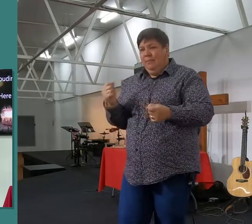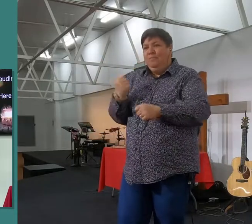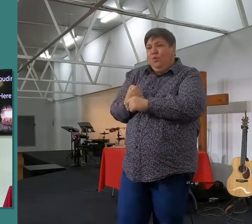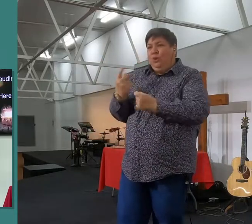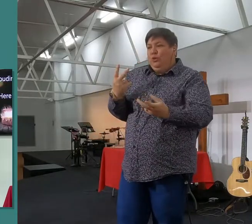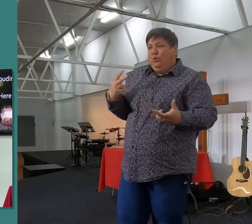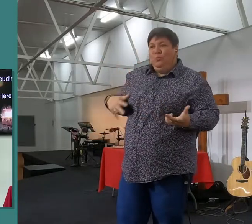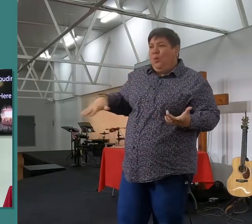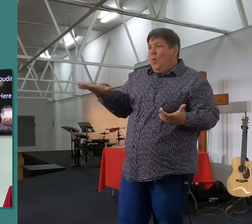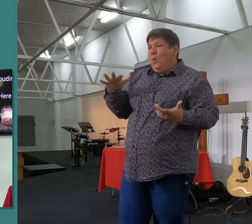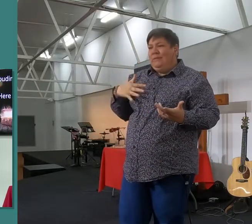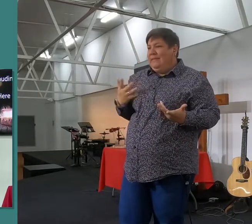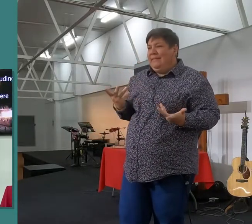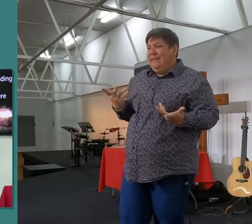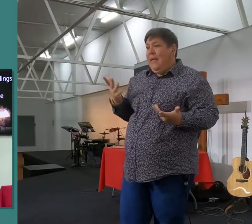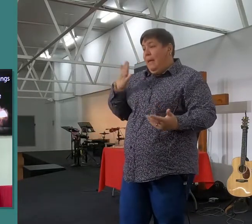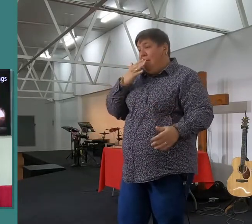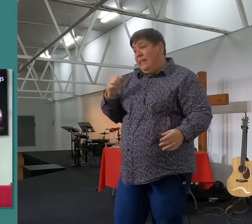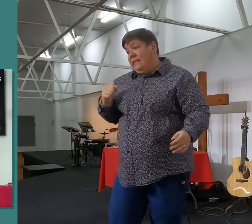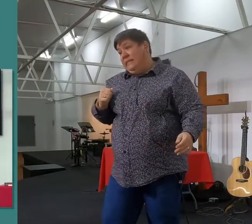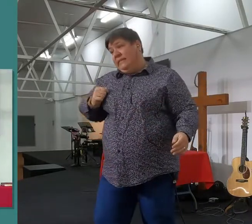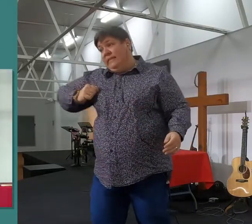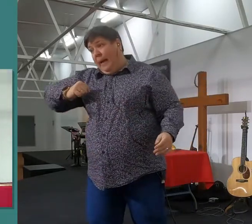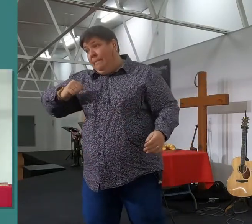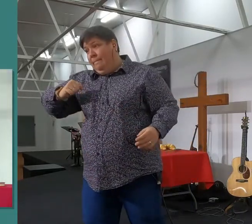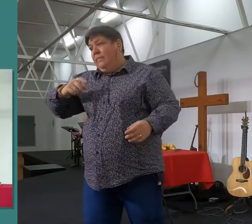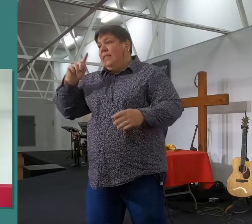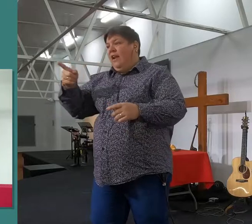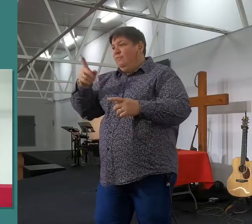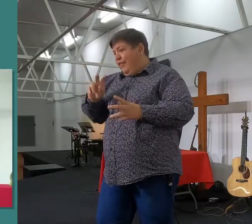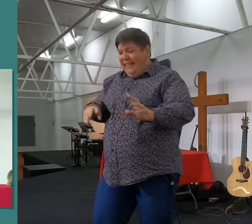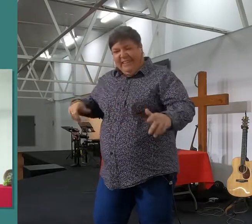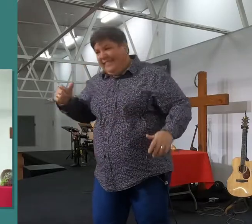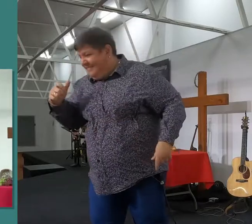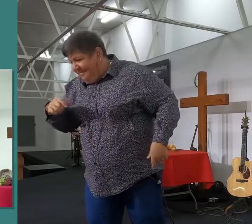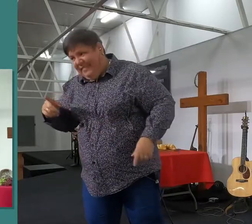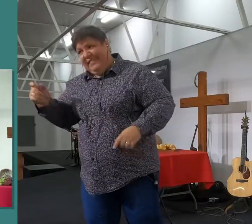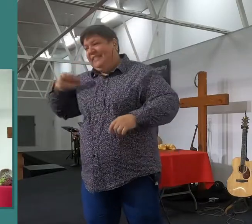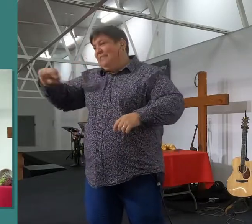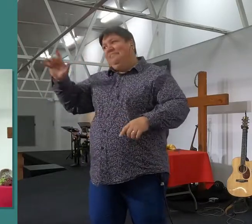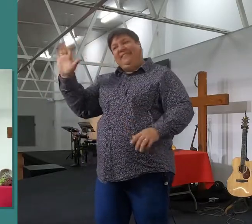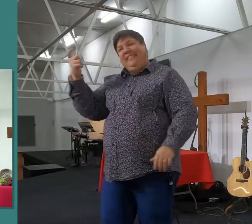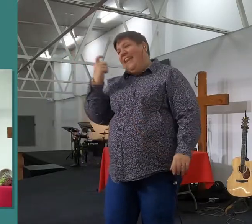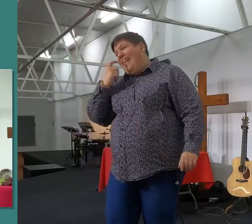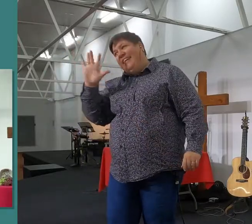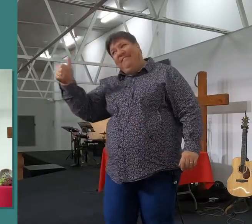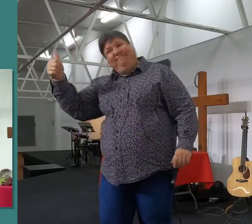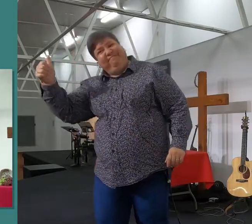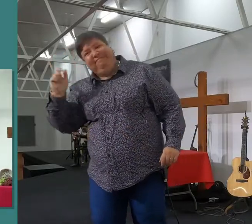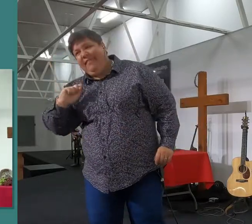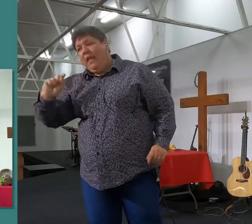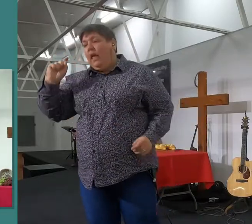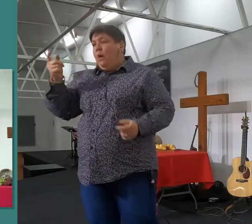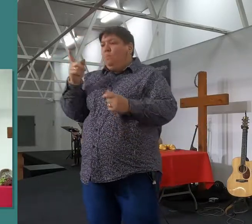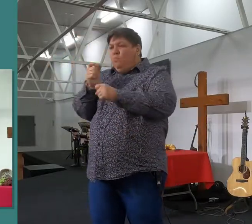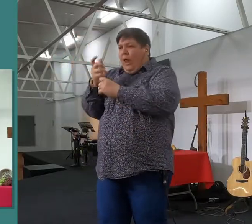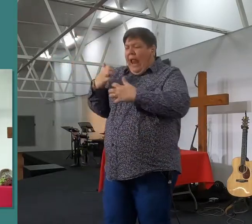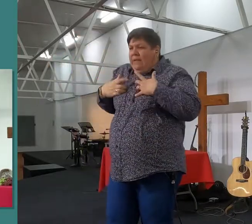stamt, dan moet die Heere Jezus in jou uitkom. Wanneer iemand met jou te doen het, moet jy as te waarde, as hulle